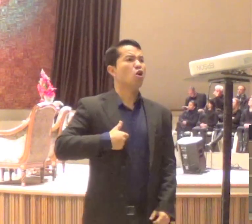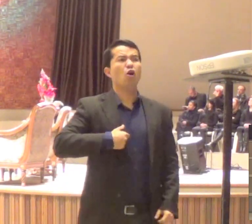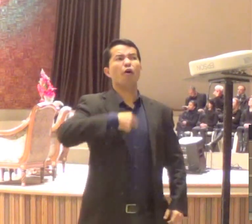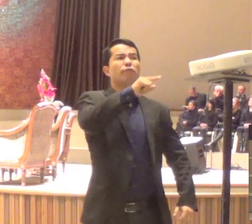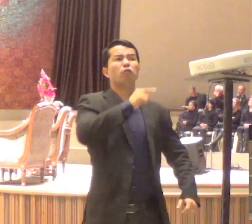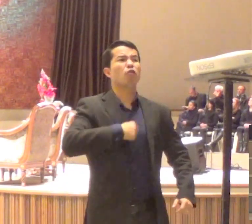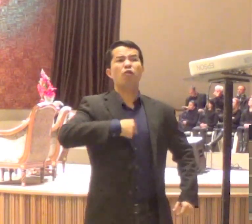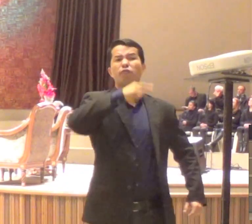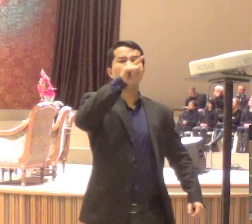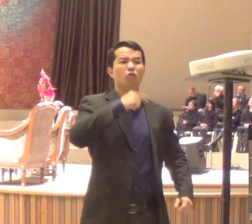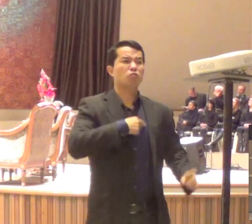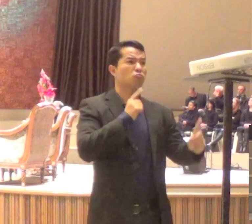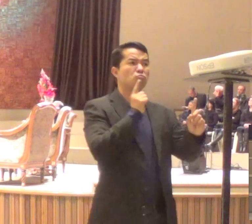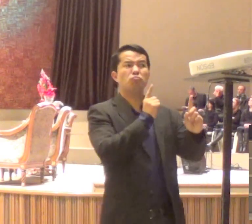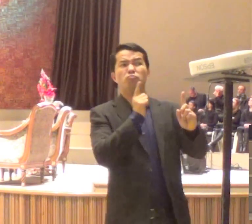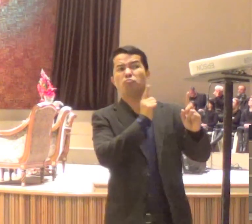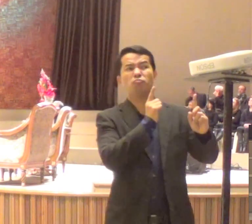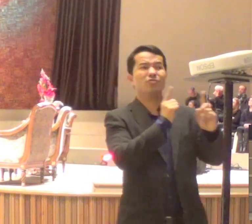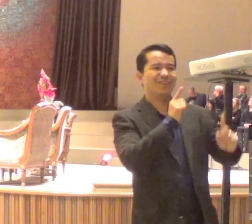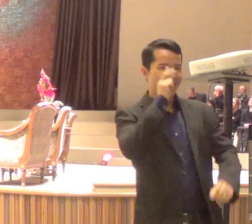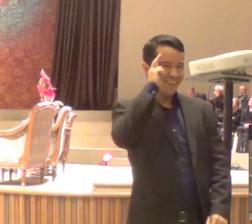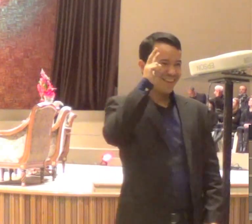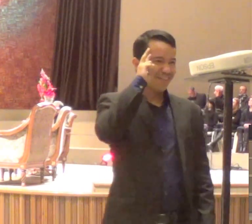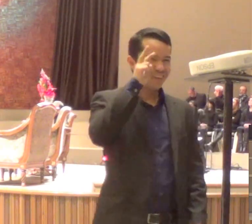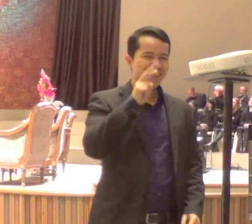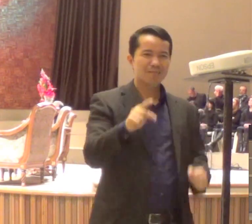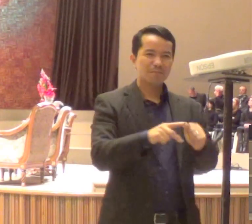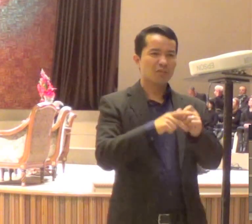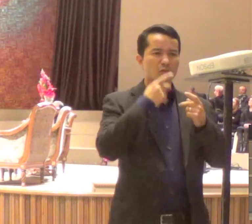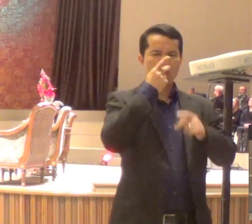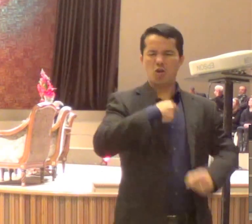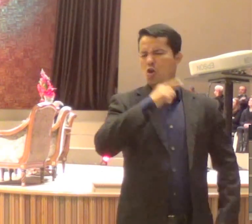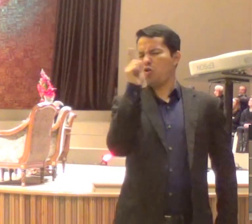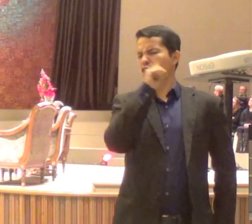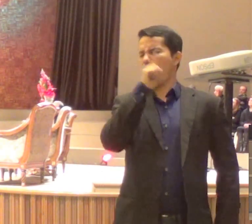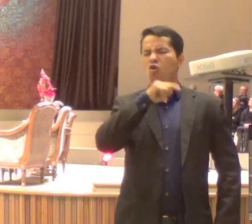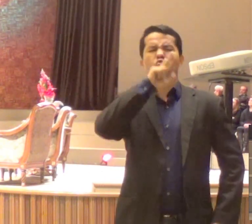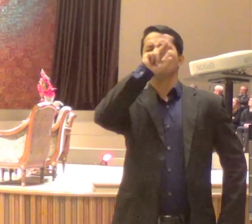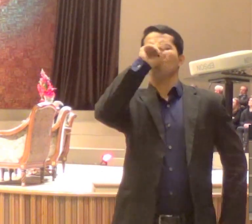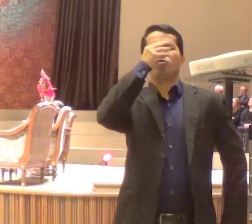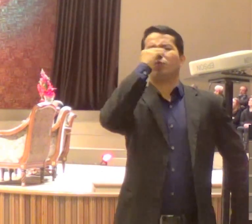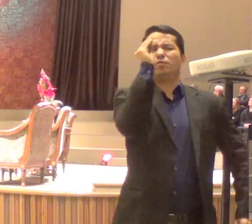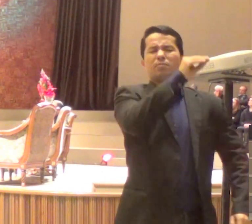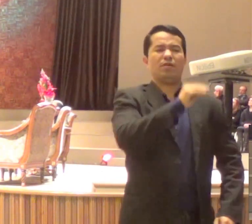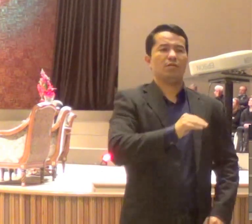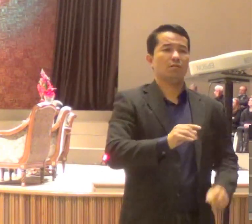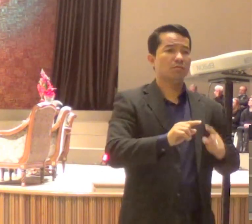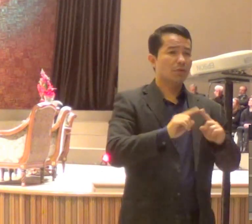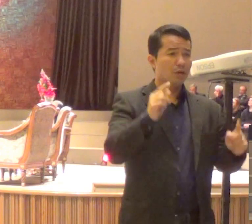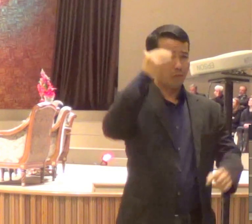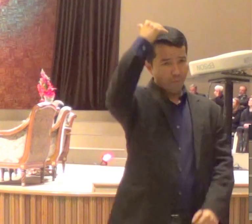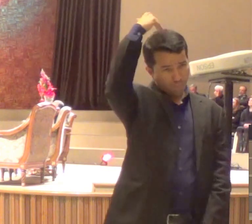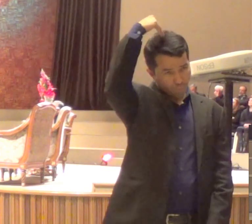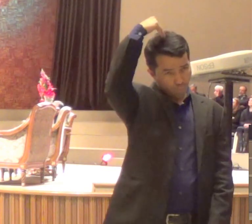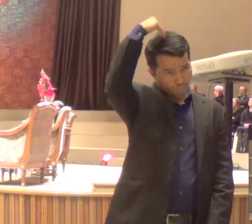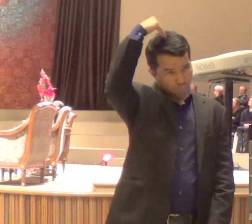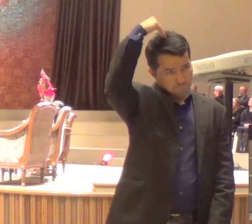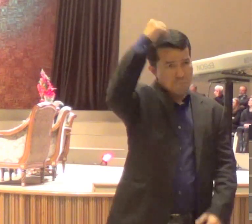de jeito nenhum, ele estava, tão bem intencionado, mas tão bem intencionado, que a Bíblia diz, que